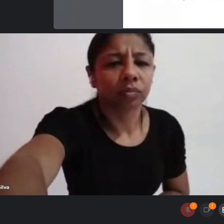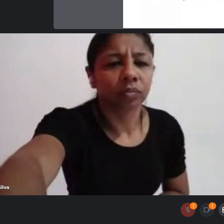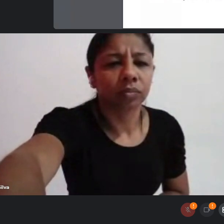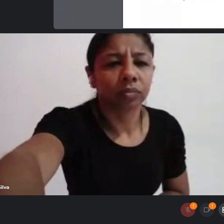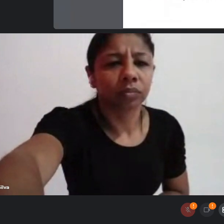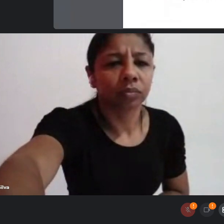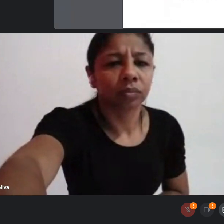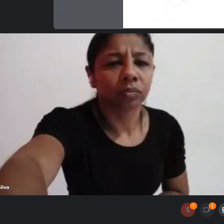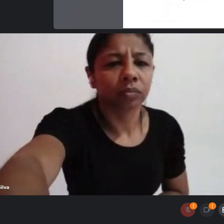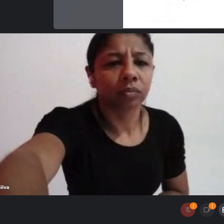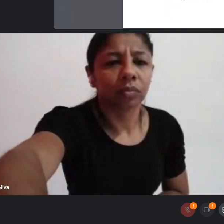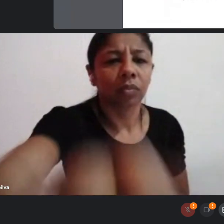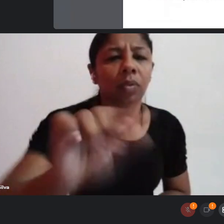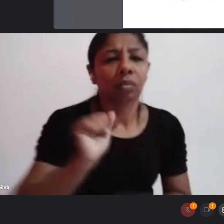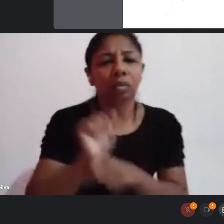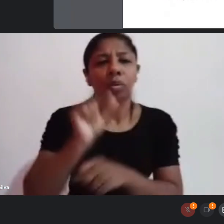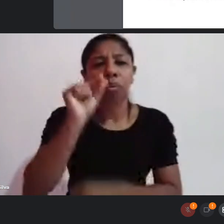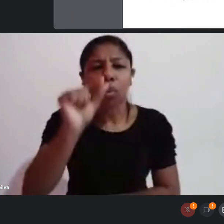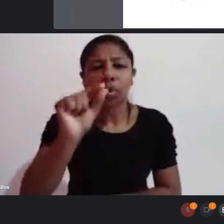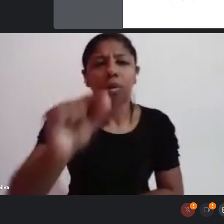Só um minuto...